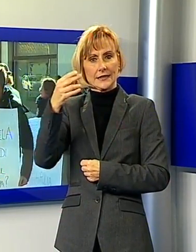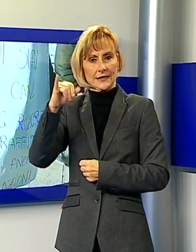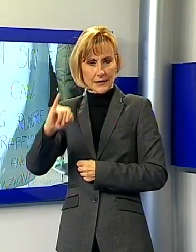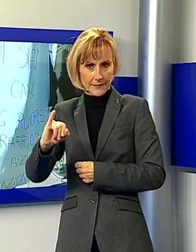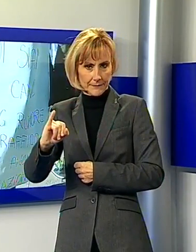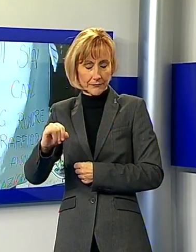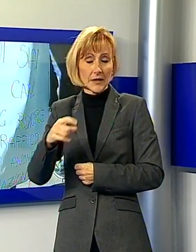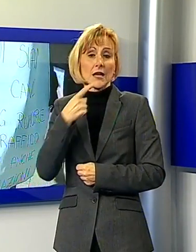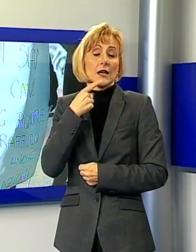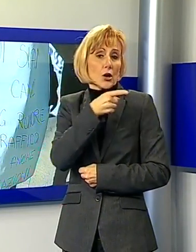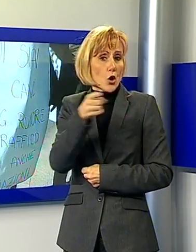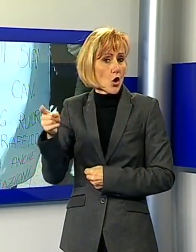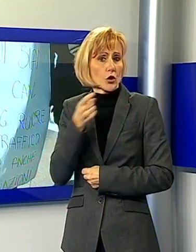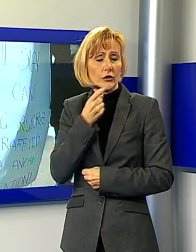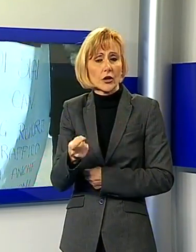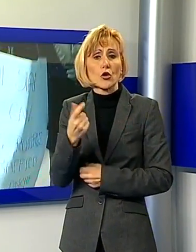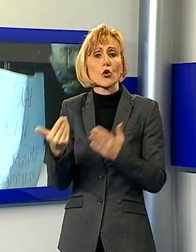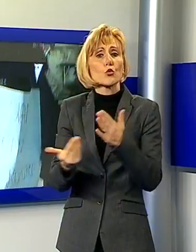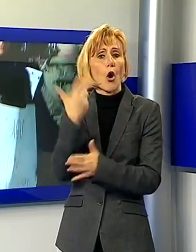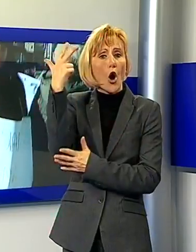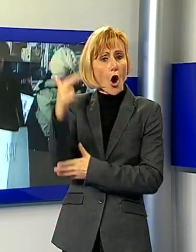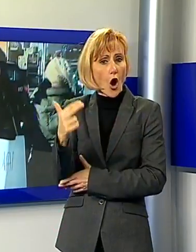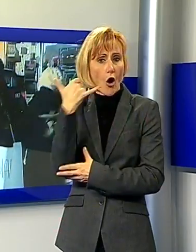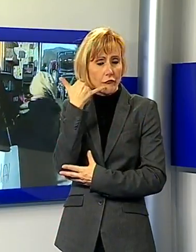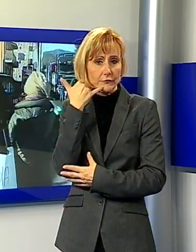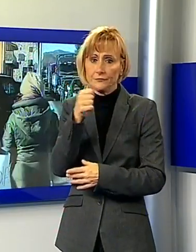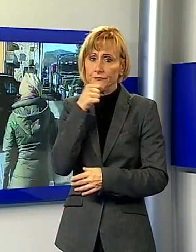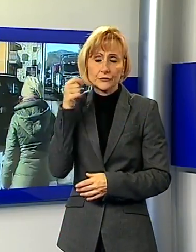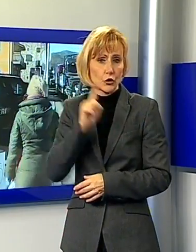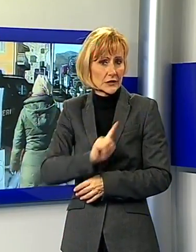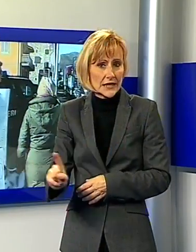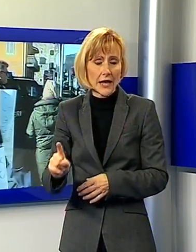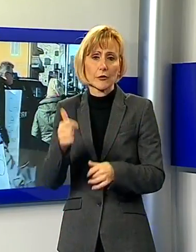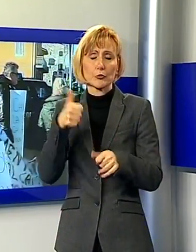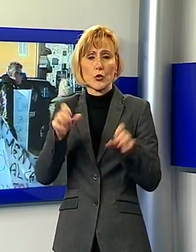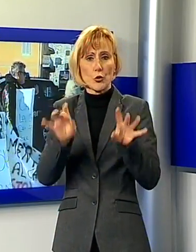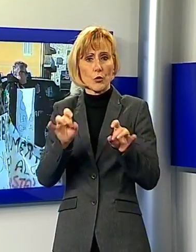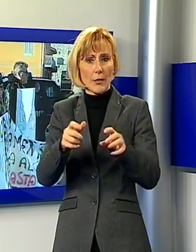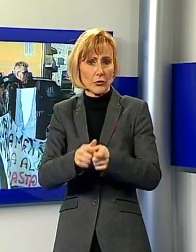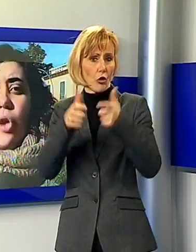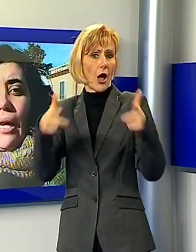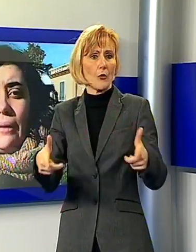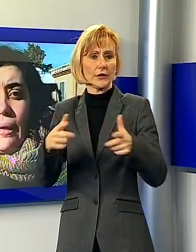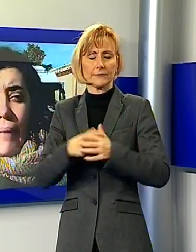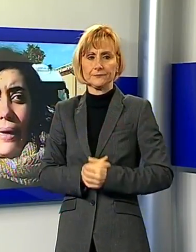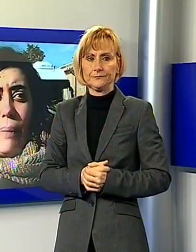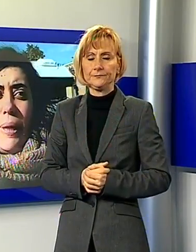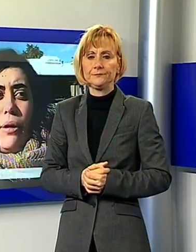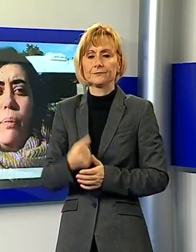e si inserisce in un contesto che subisce già altri tipi di inquinamento. Noi diciamo no all'antenna a Marlia perché non